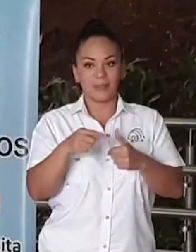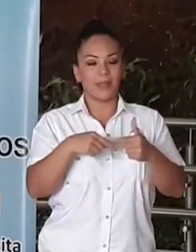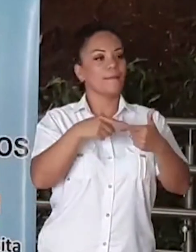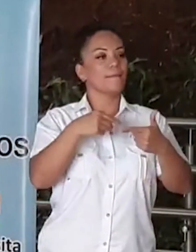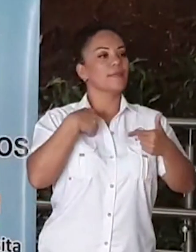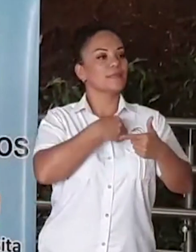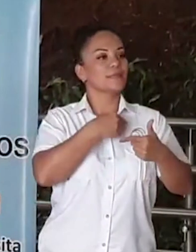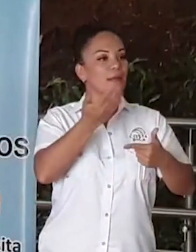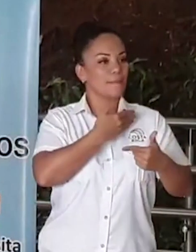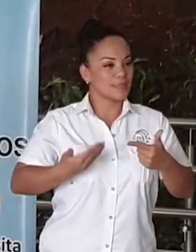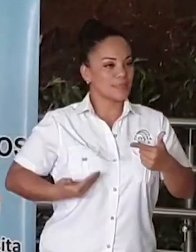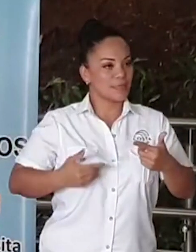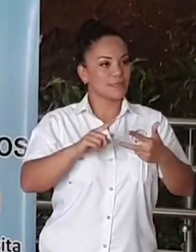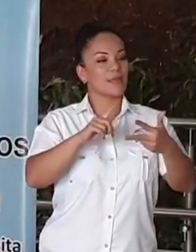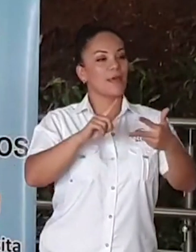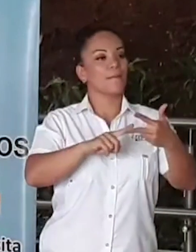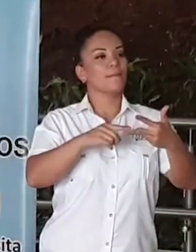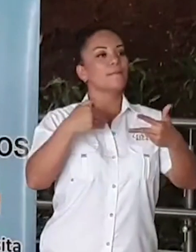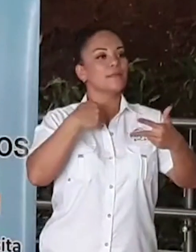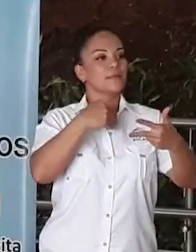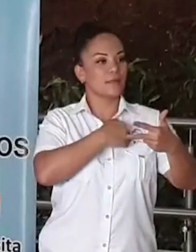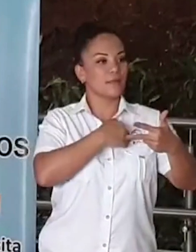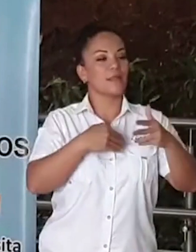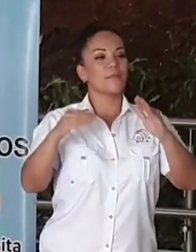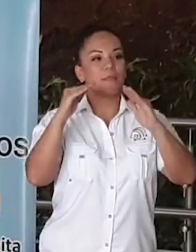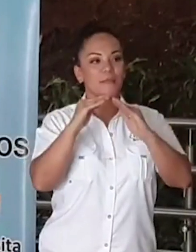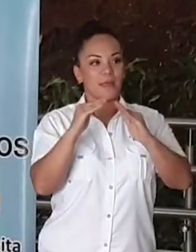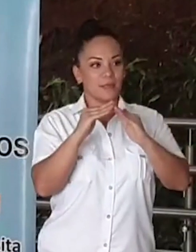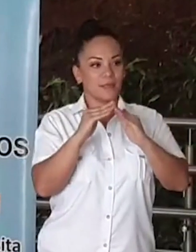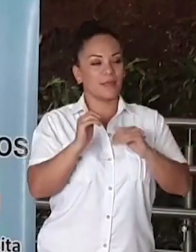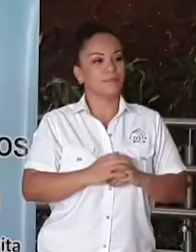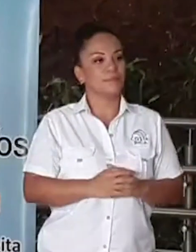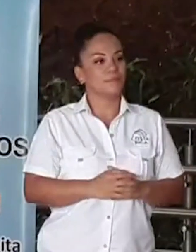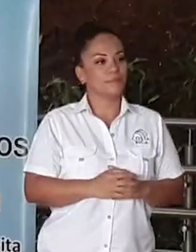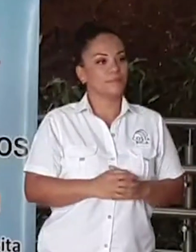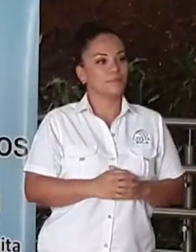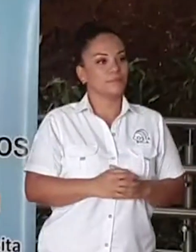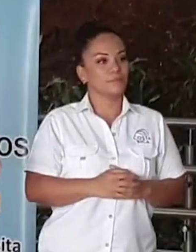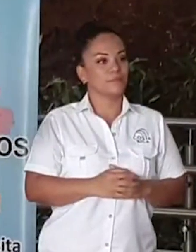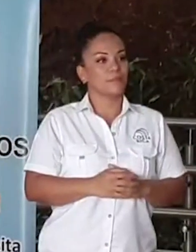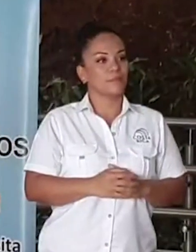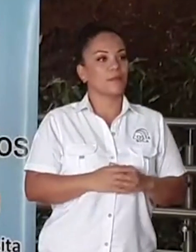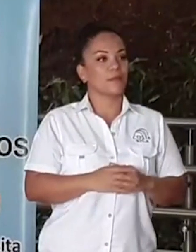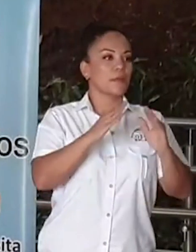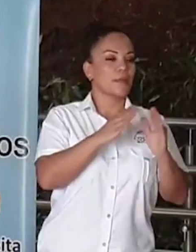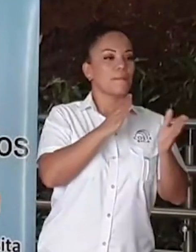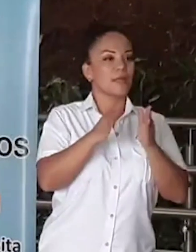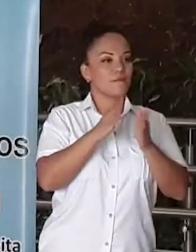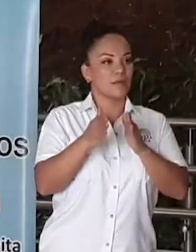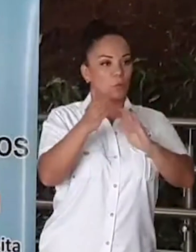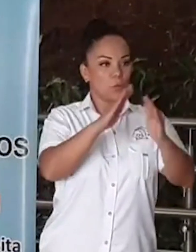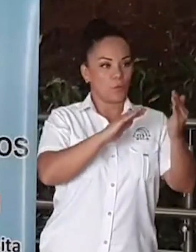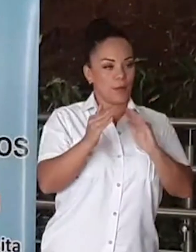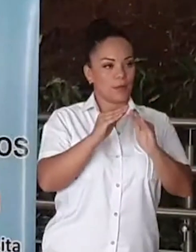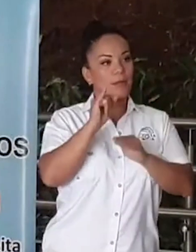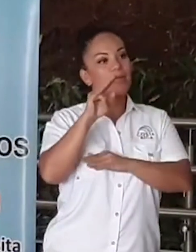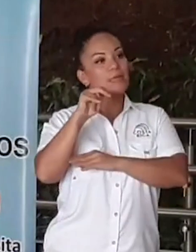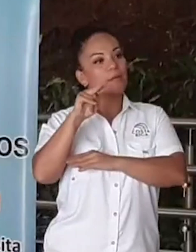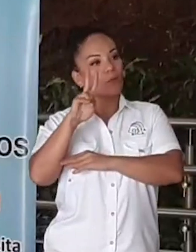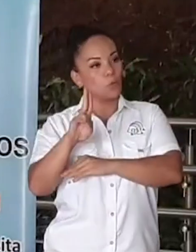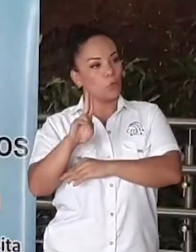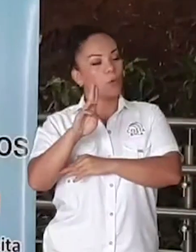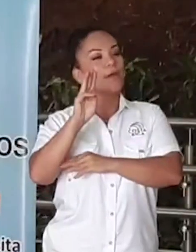de la Presidencia, la Ministra de Vivienda y Planificación Urbana, porque ella es INBU y MIBA,